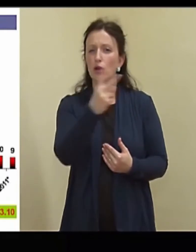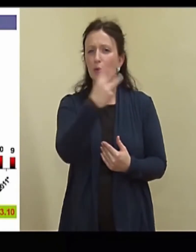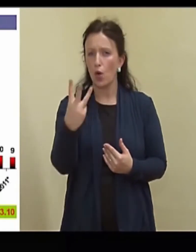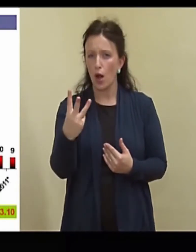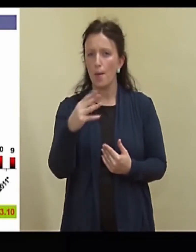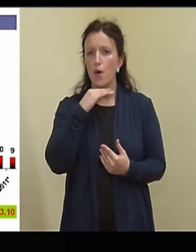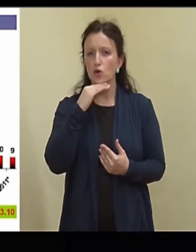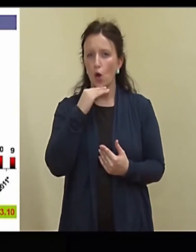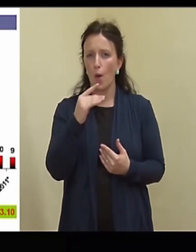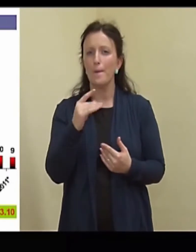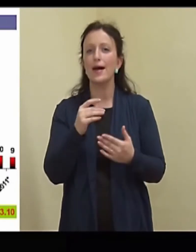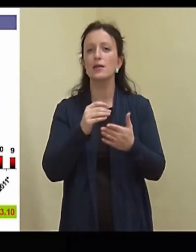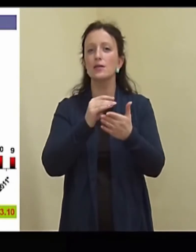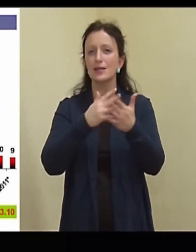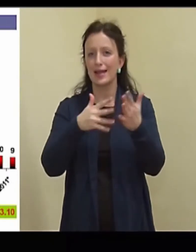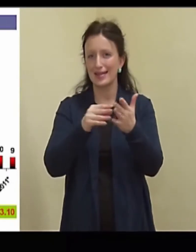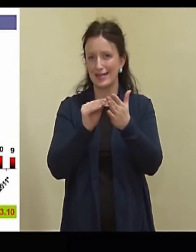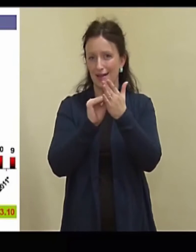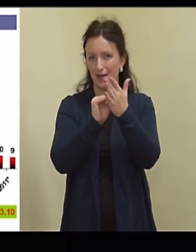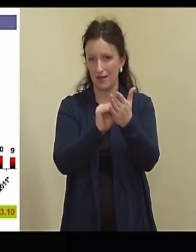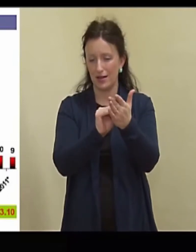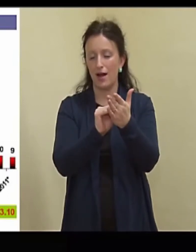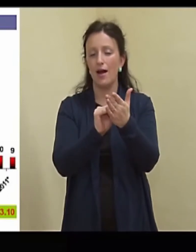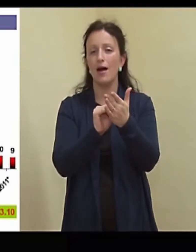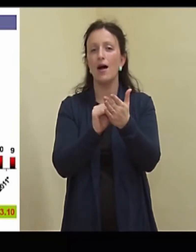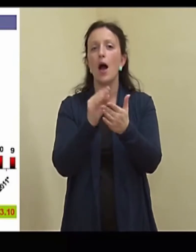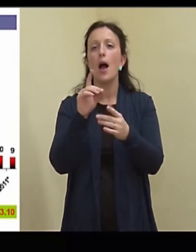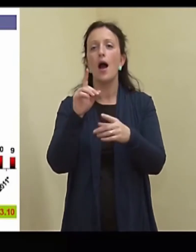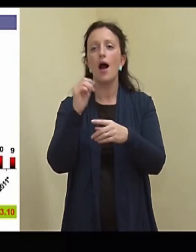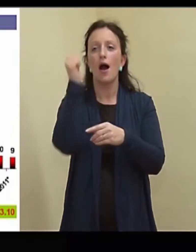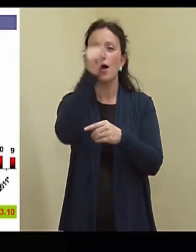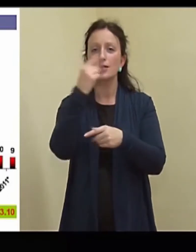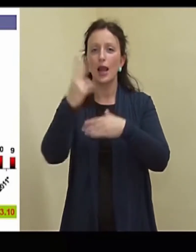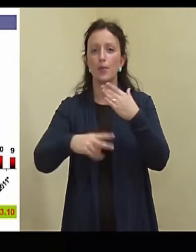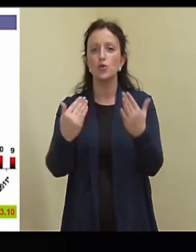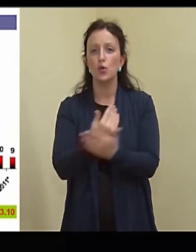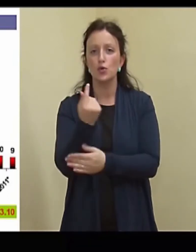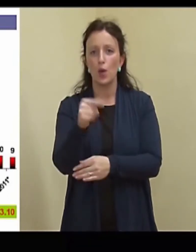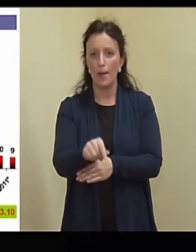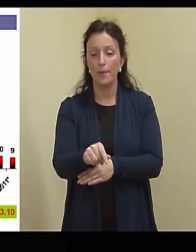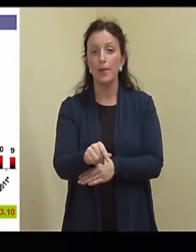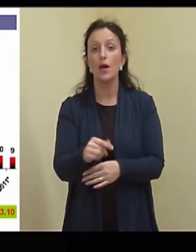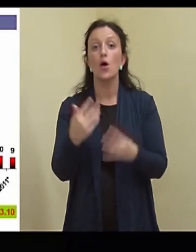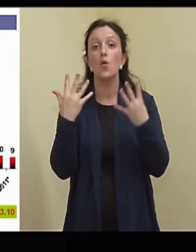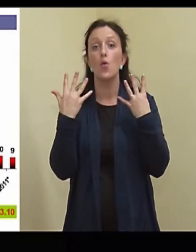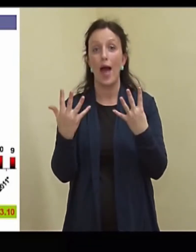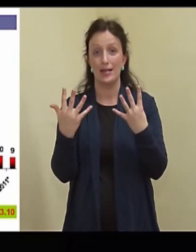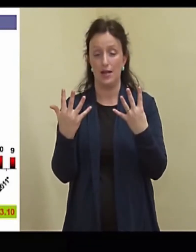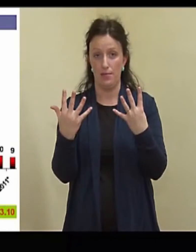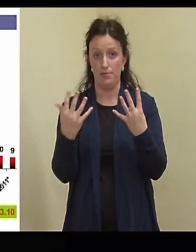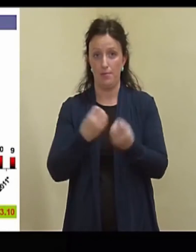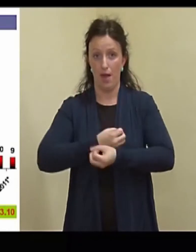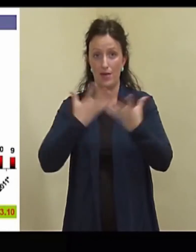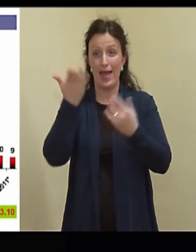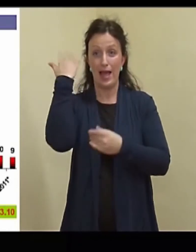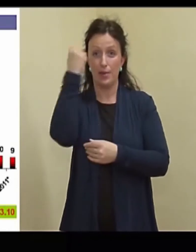mille on see statistika tehtud. Peale seda me jälle aegalt uuendame. Nüüd aasta lõpus tuleb uus. On 9 plahvatust. Eelmine aasta oli